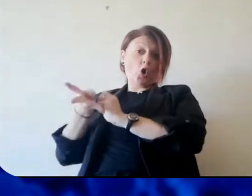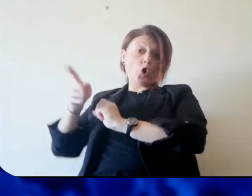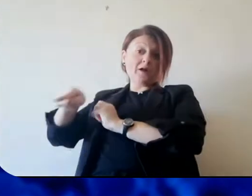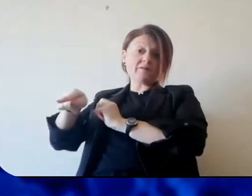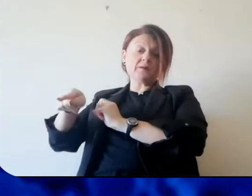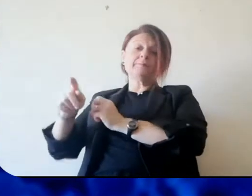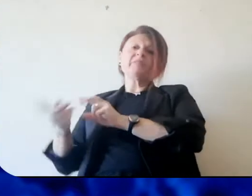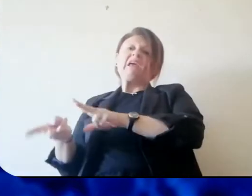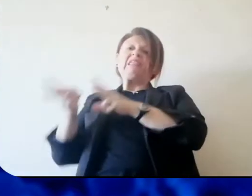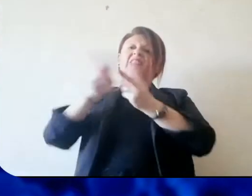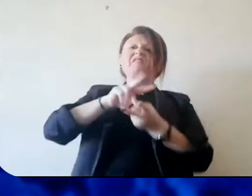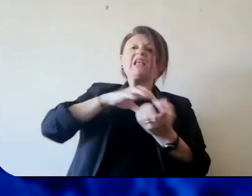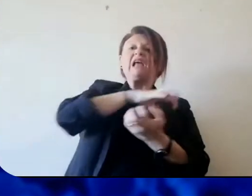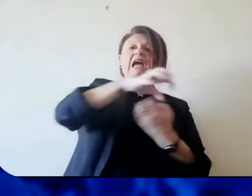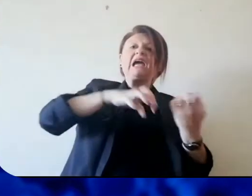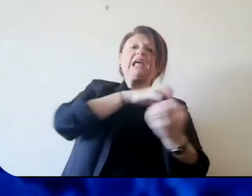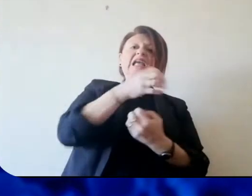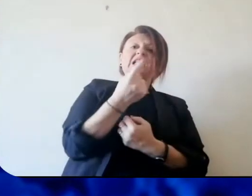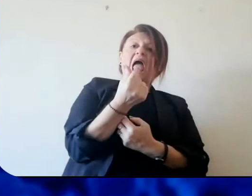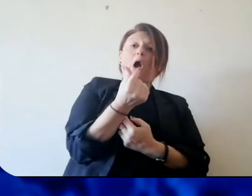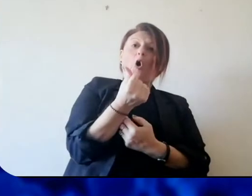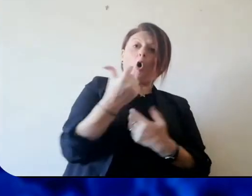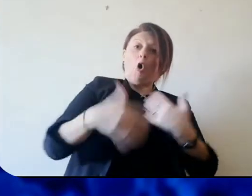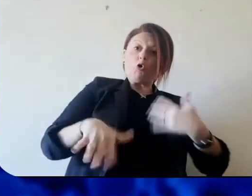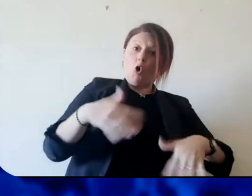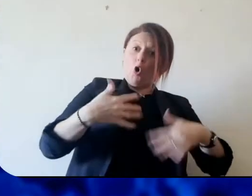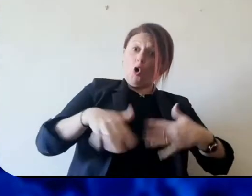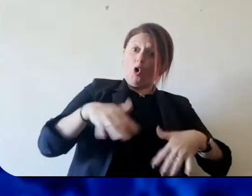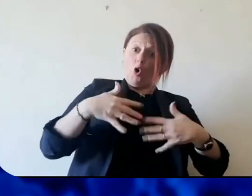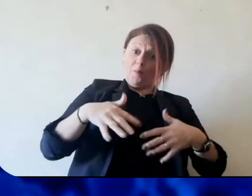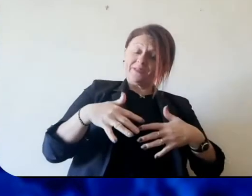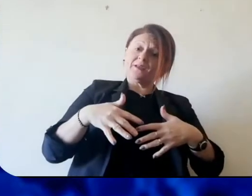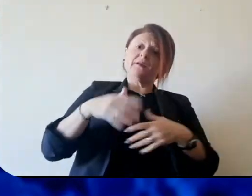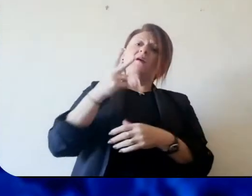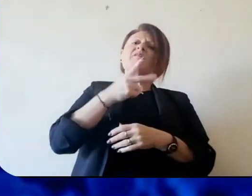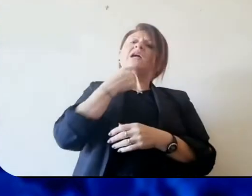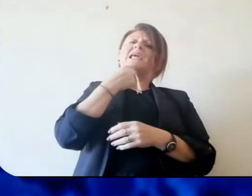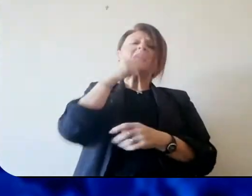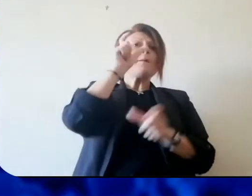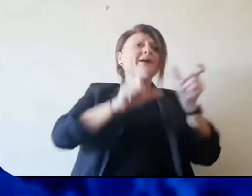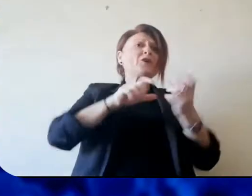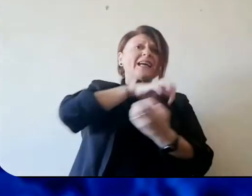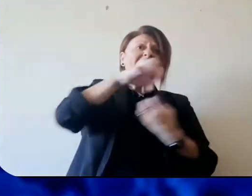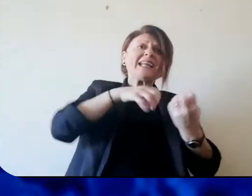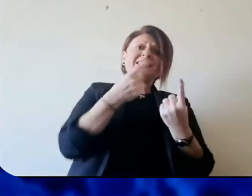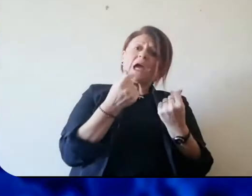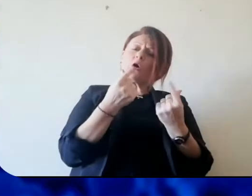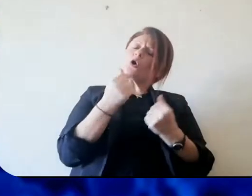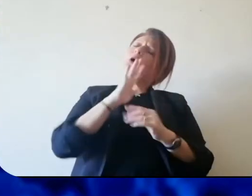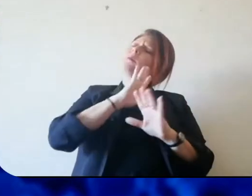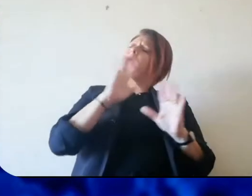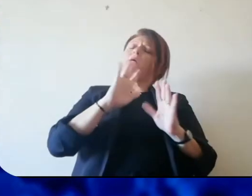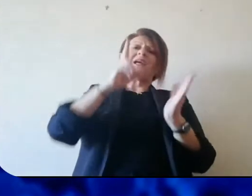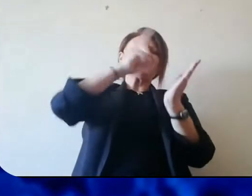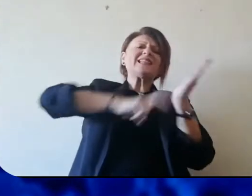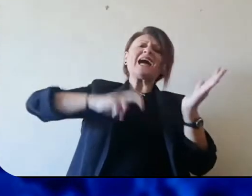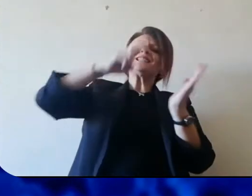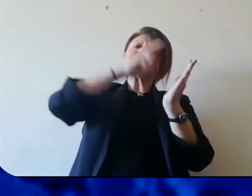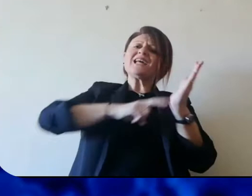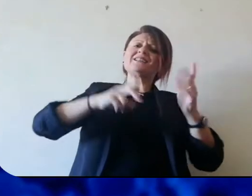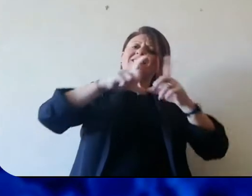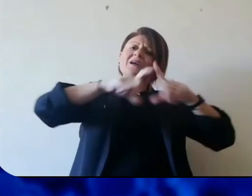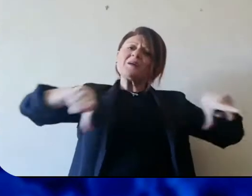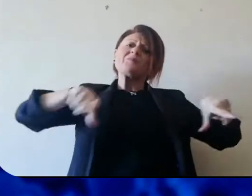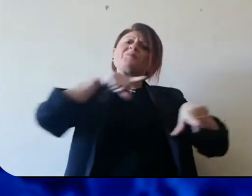che come sappiamo si è trasformata inevitabilmente in una gravissima crisi anche economica. Queste persone potranno tranquillamente non pagare i tributi